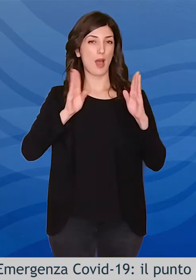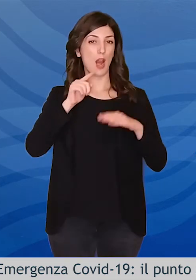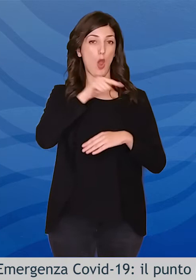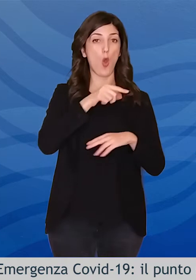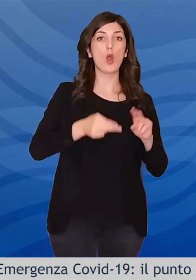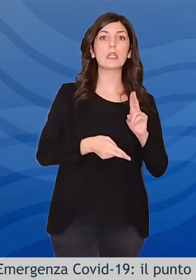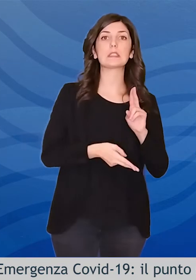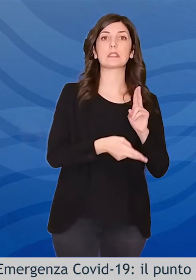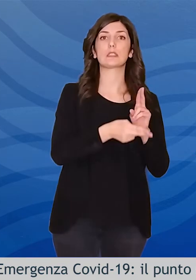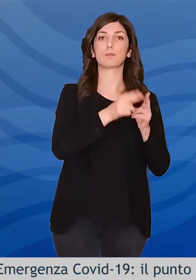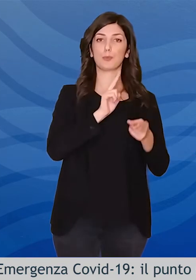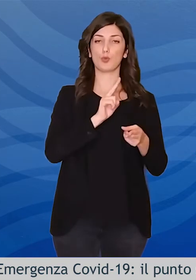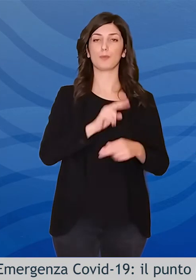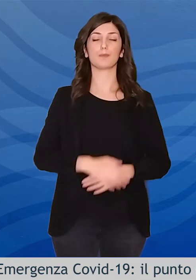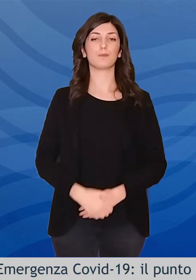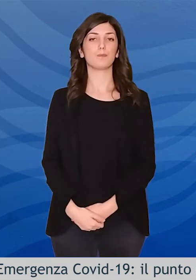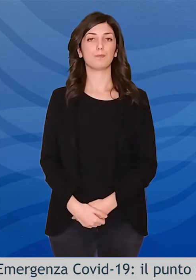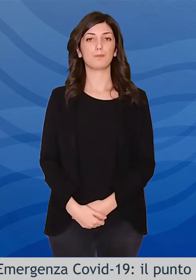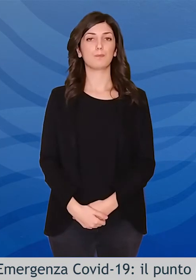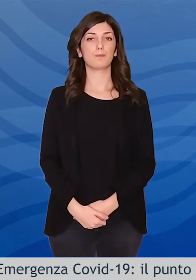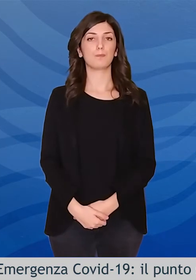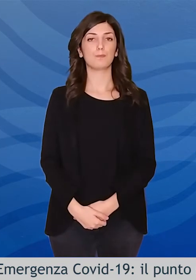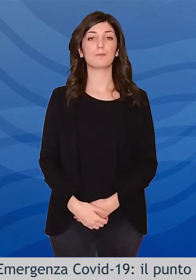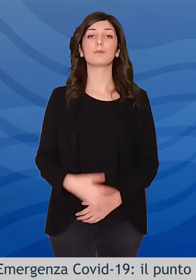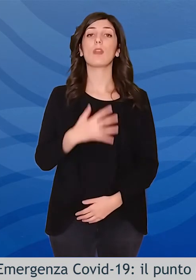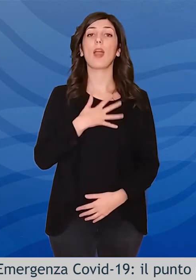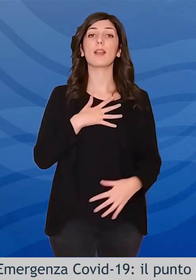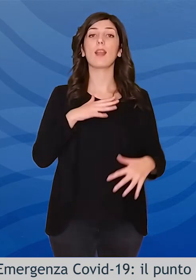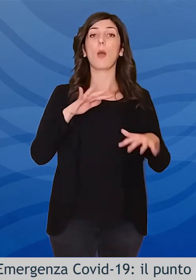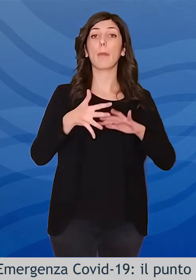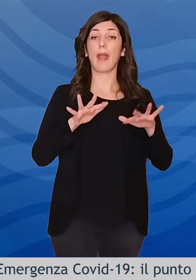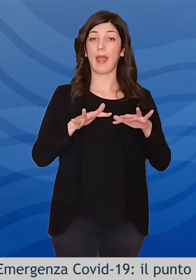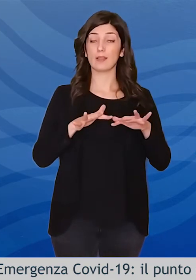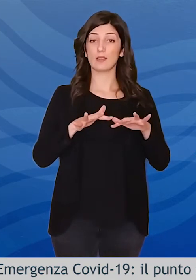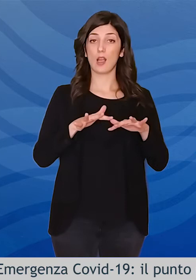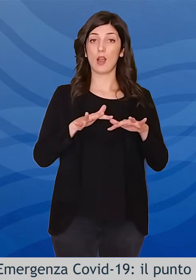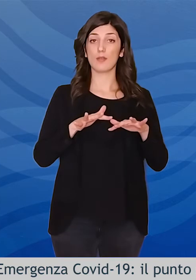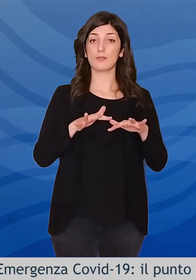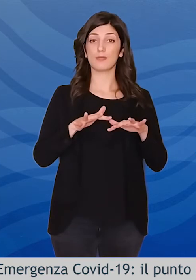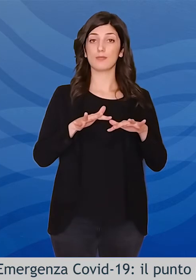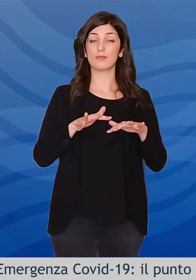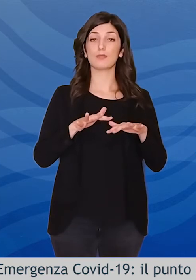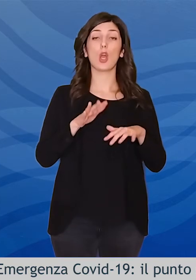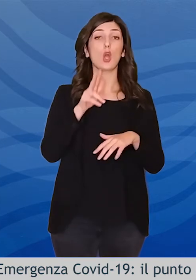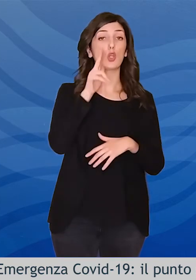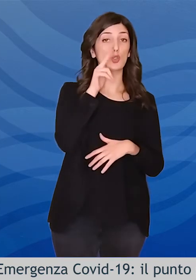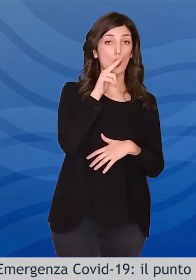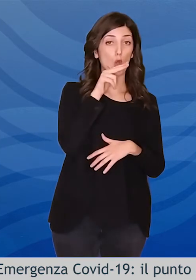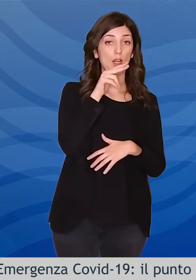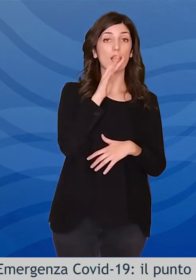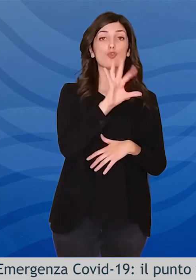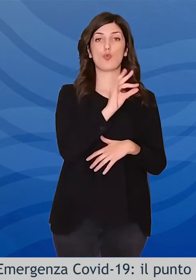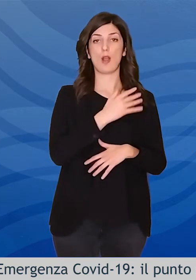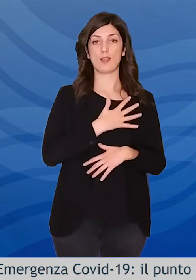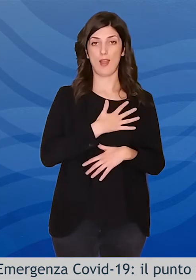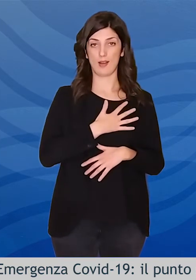rispetto a quelli di sesso maschile con un'età media che sale per i soggetti di sesso femminile